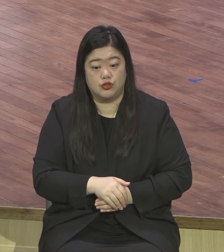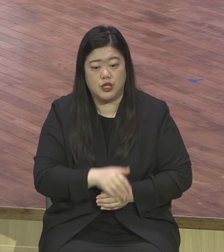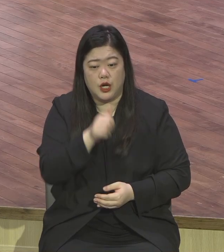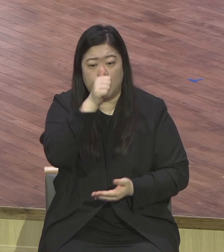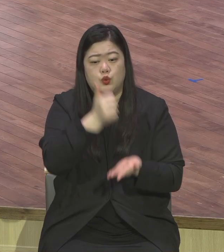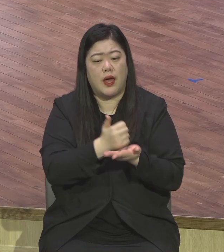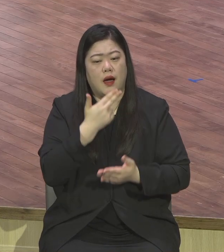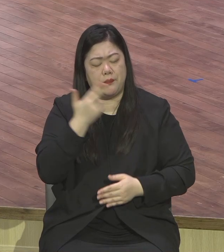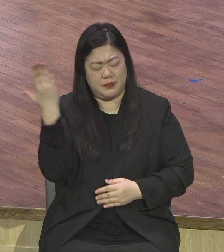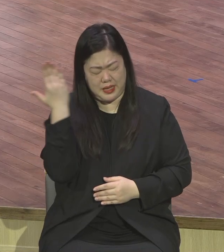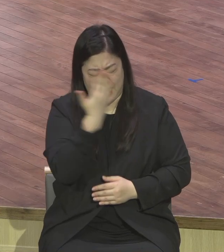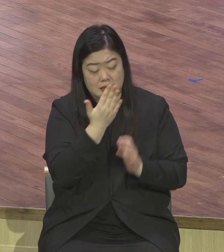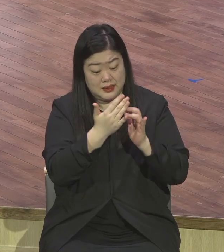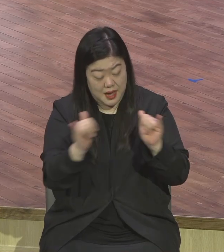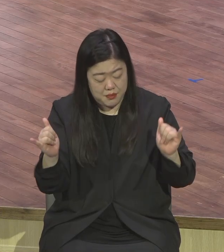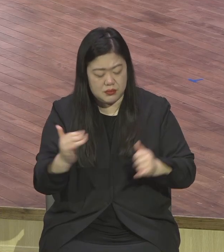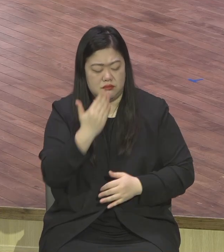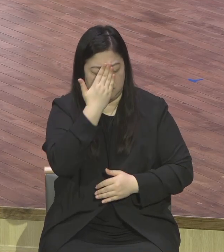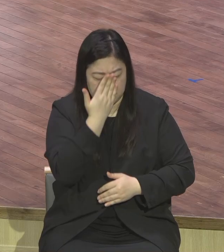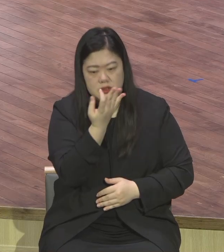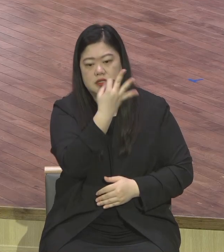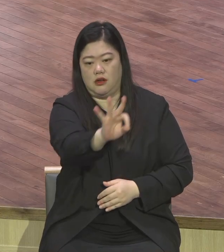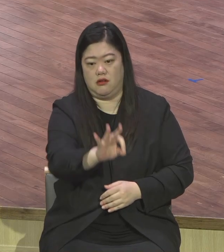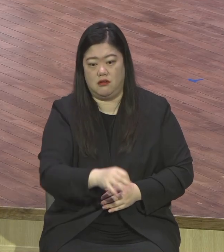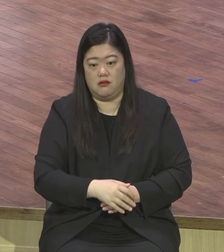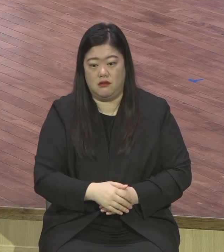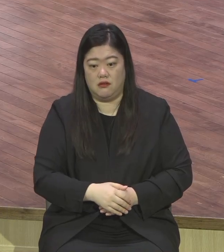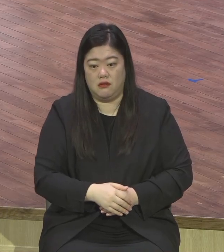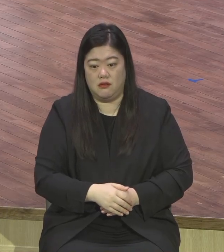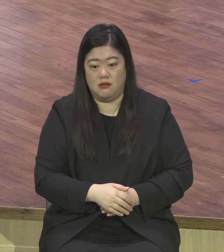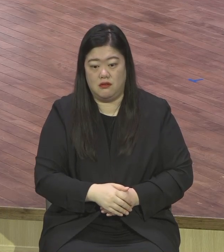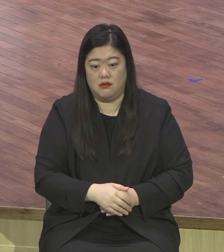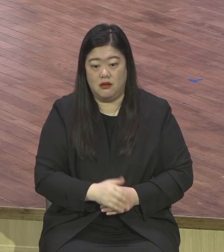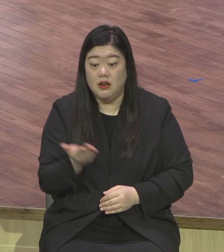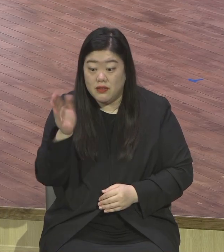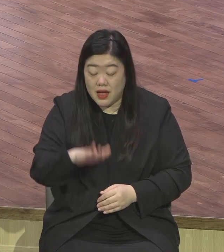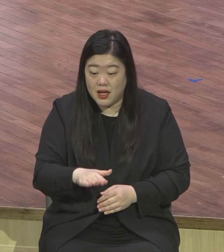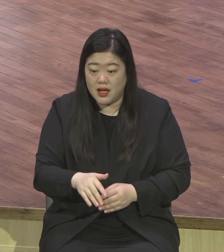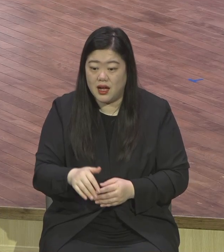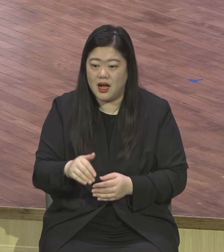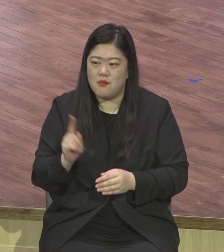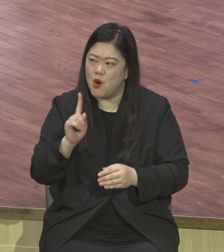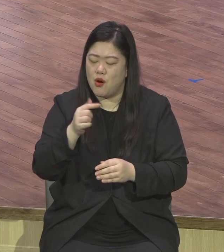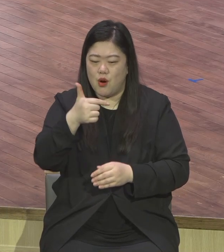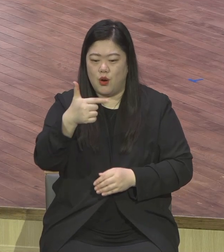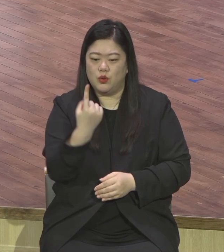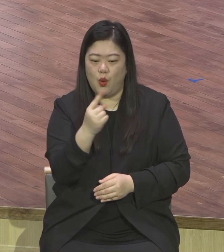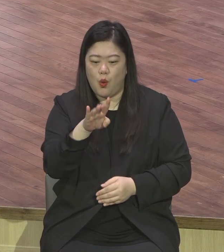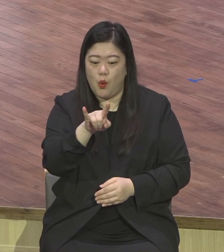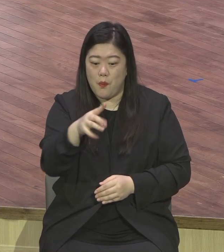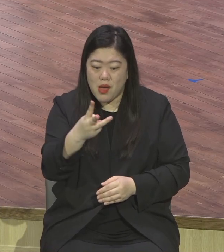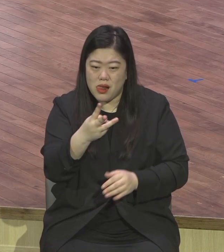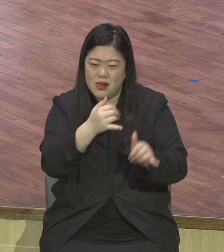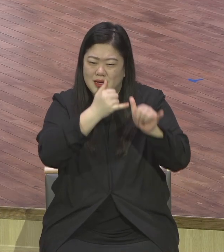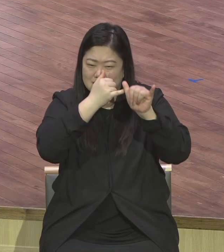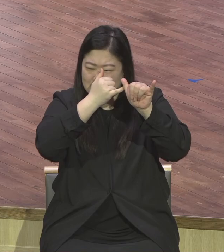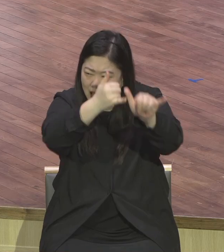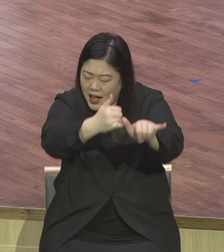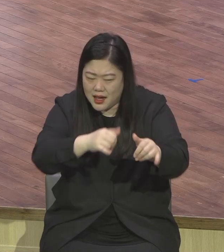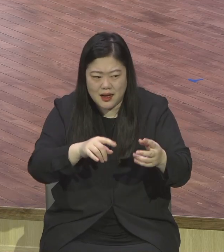해결 안 되고는 아무리 세상에서 노벨상을 받고 막사이상을 받고 아무리 좋은